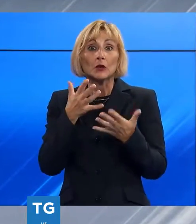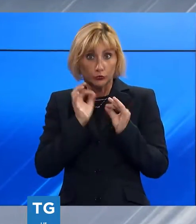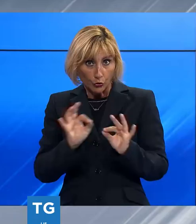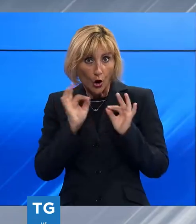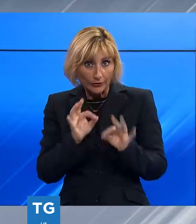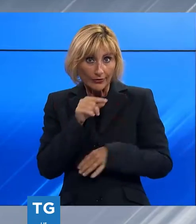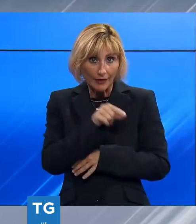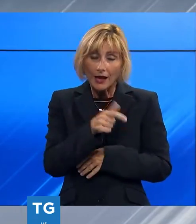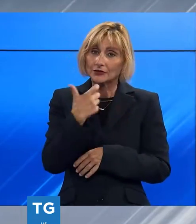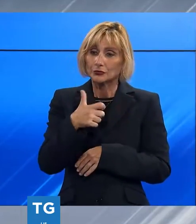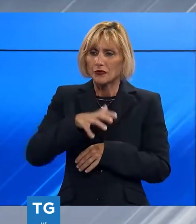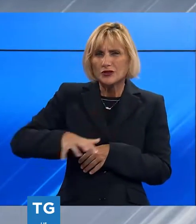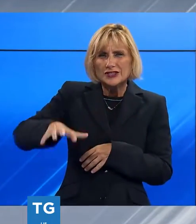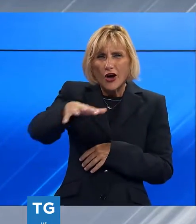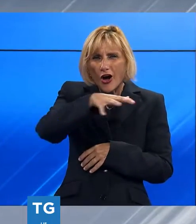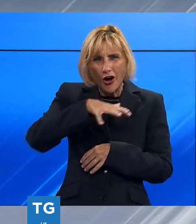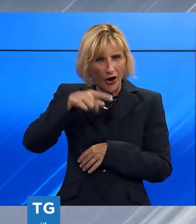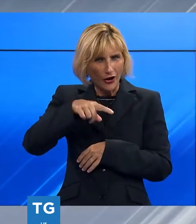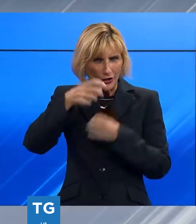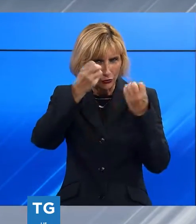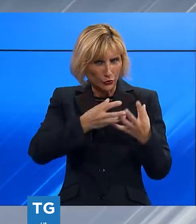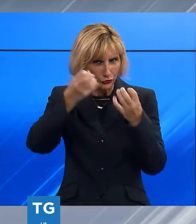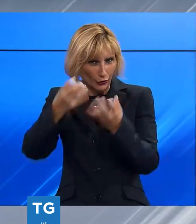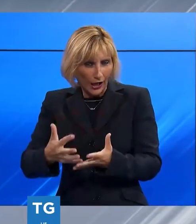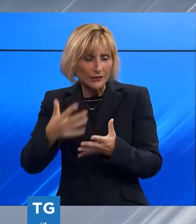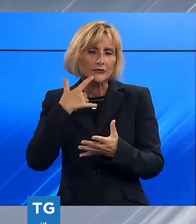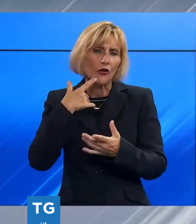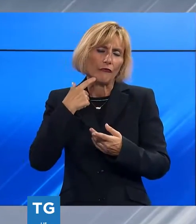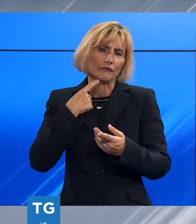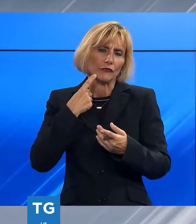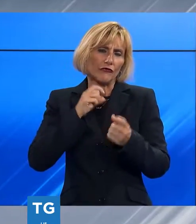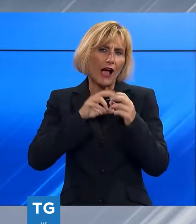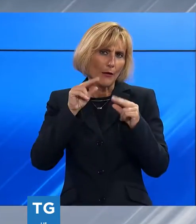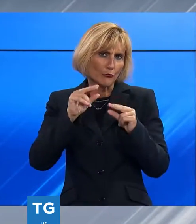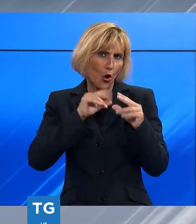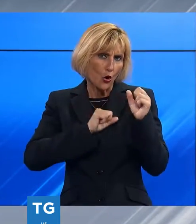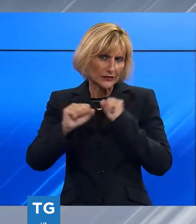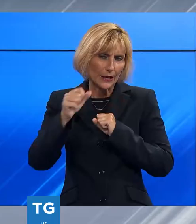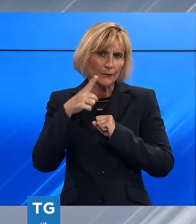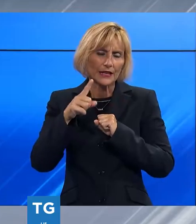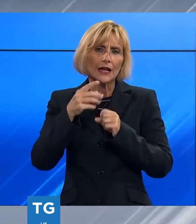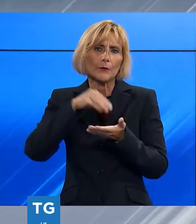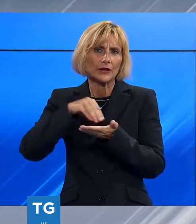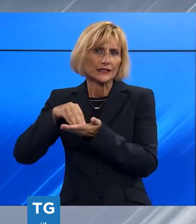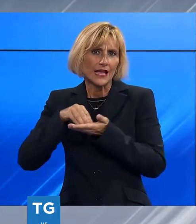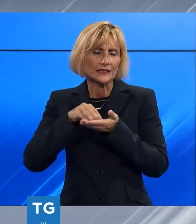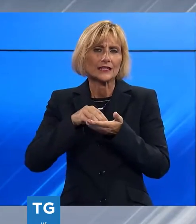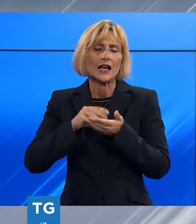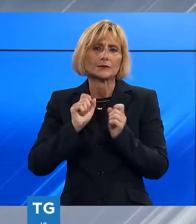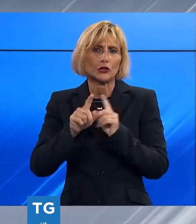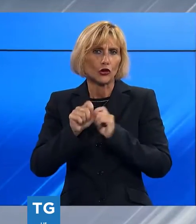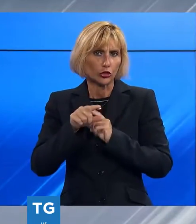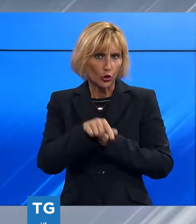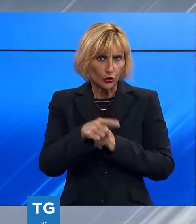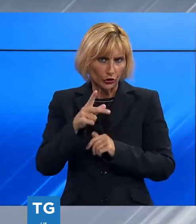dove sono avvenuti i due episodi è nota per la presenza di spacciatori. Le indagini intanto proseguono da parte dei